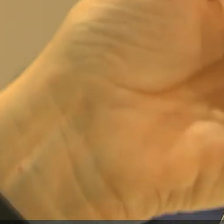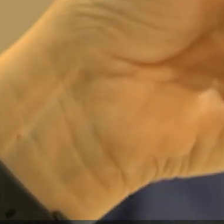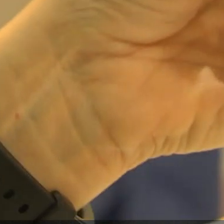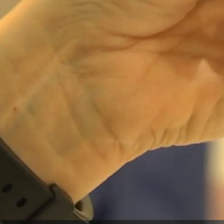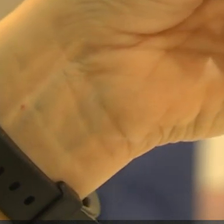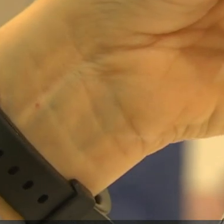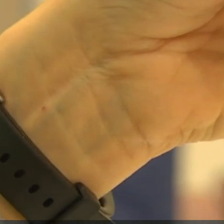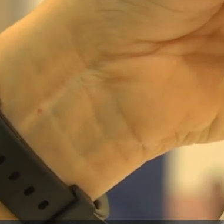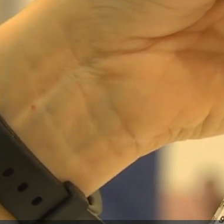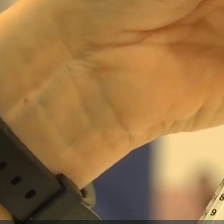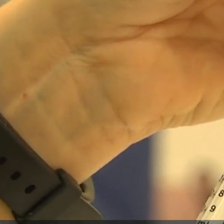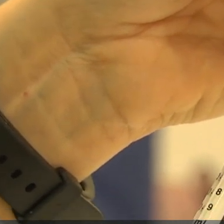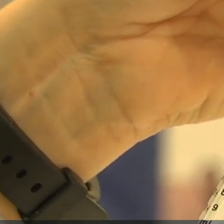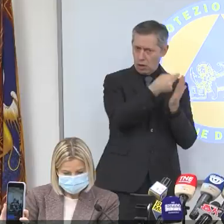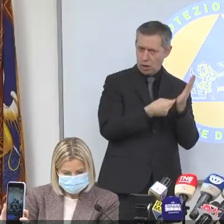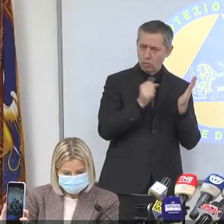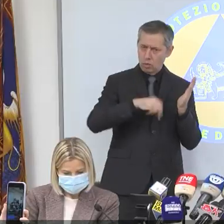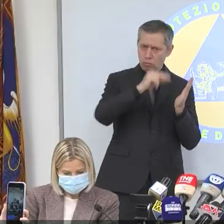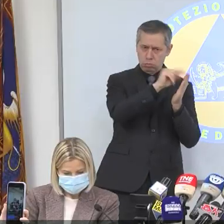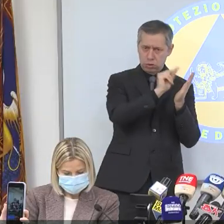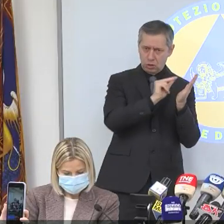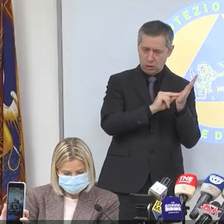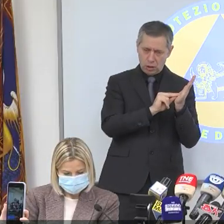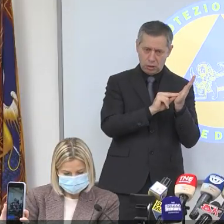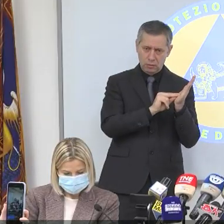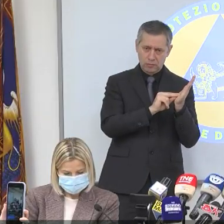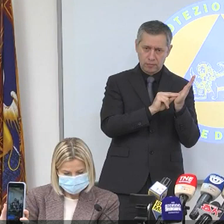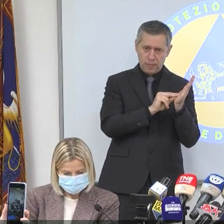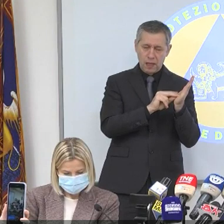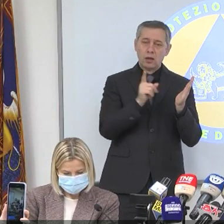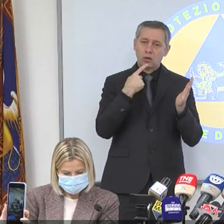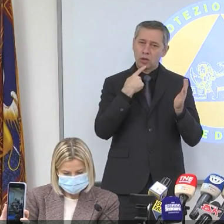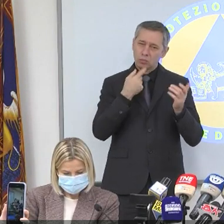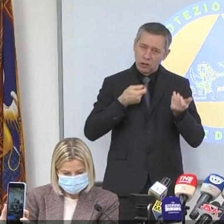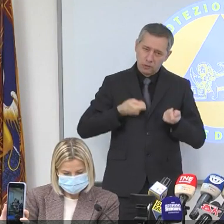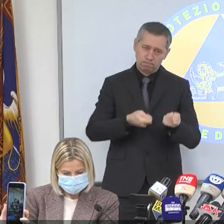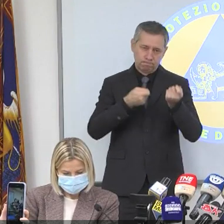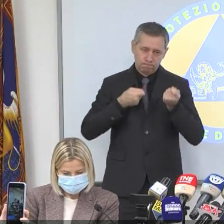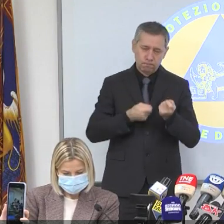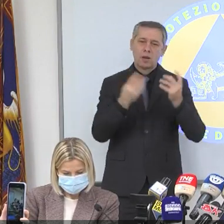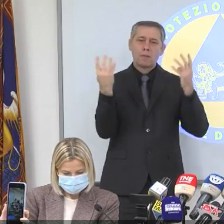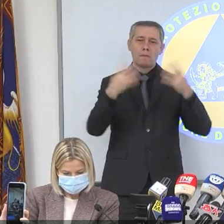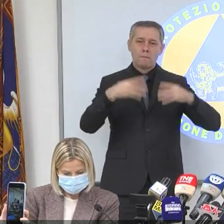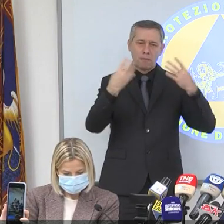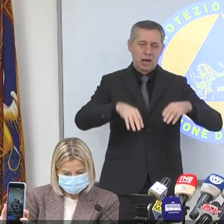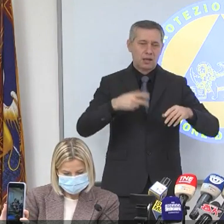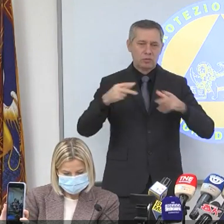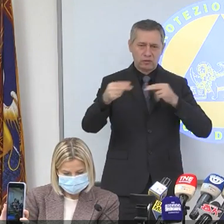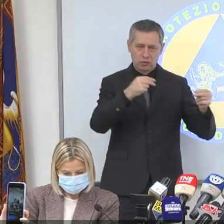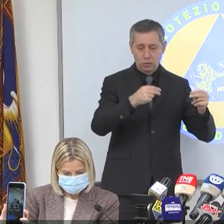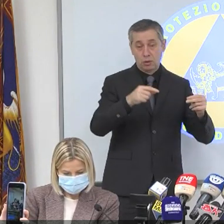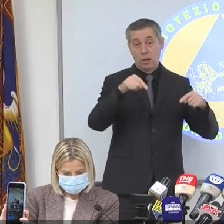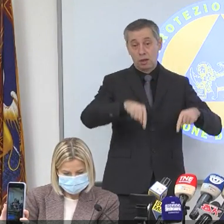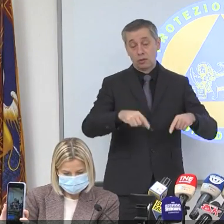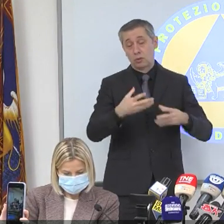da qui il nuovo obiettivo della regione. Stiamo tentando di stressare ancora di più la macchina, che oggi molto spesso è impegnata con i tamponi.